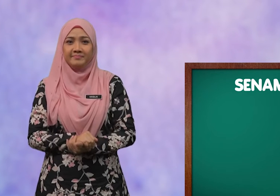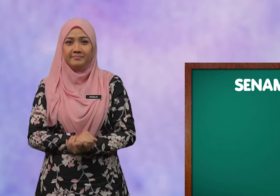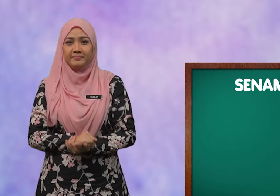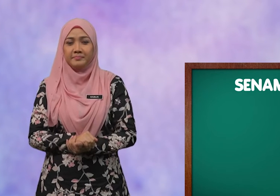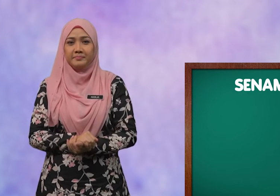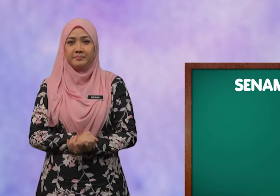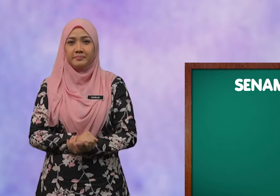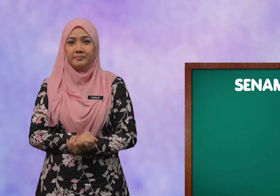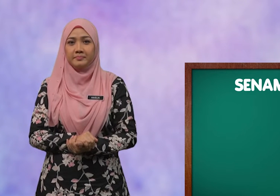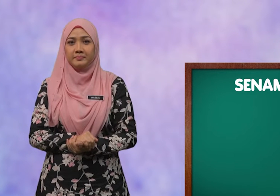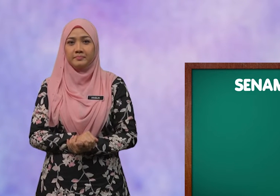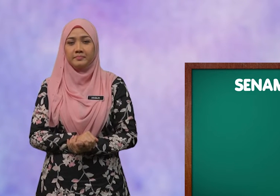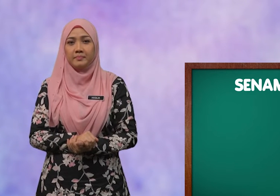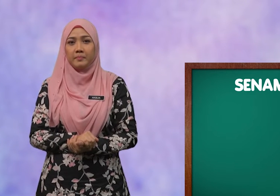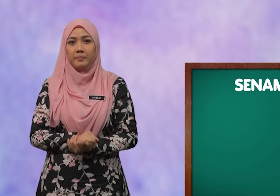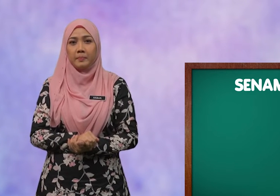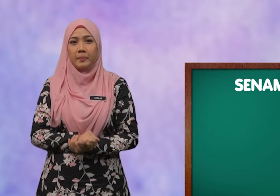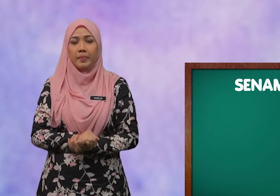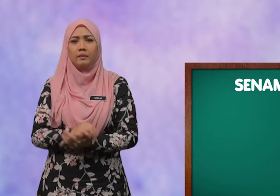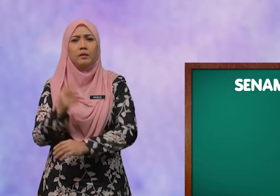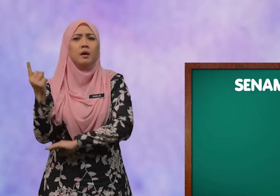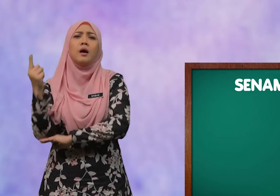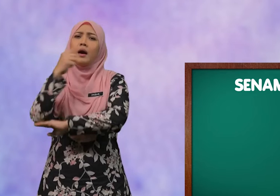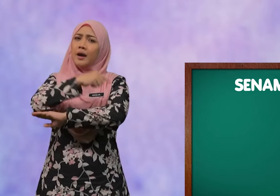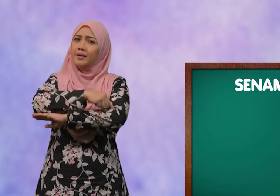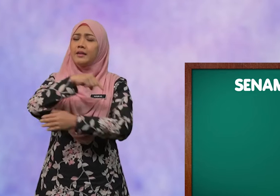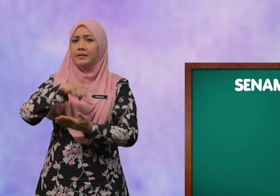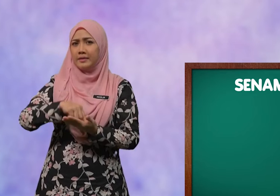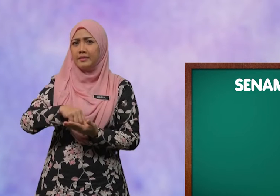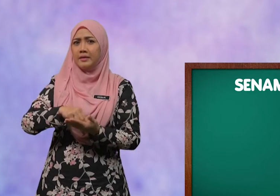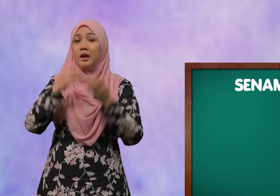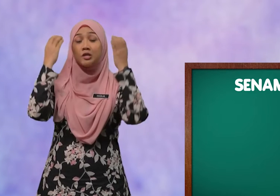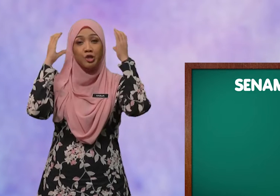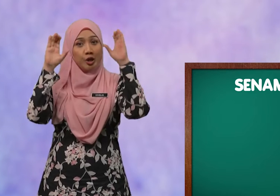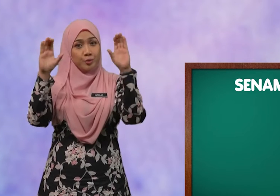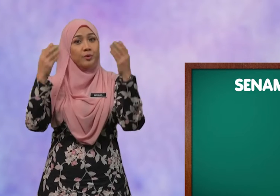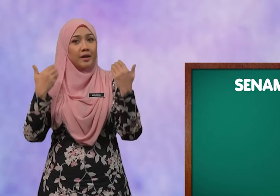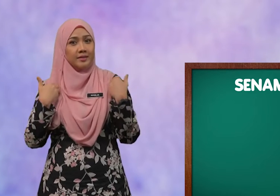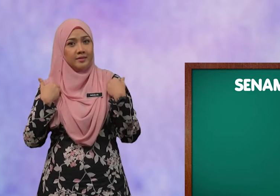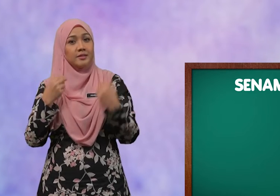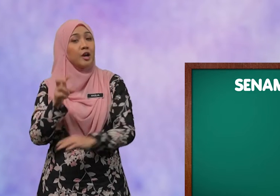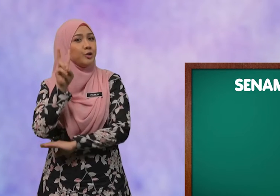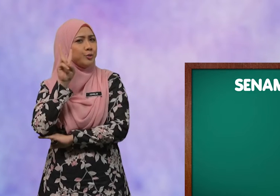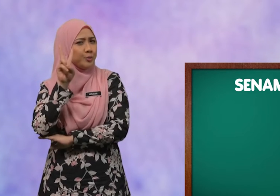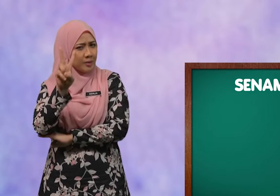ini, cikgu ada dua